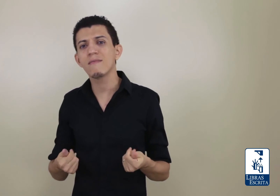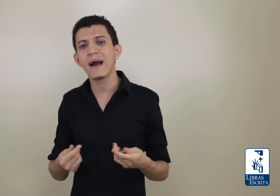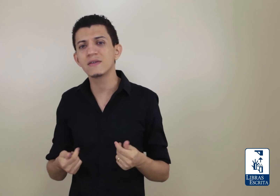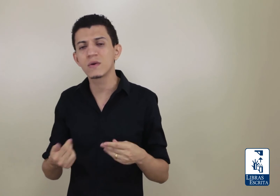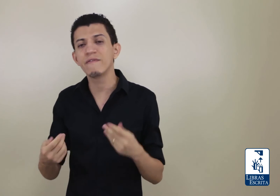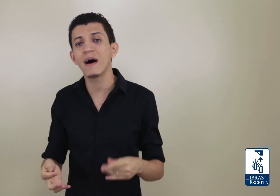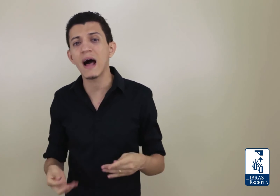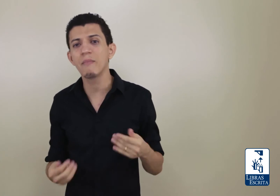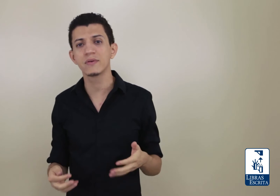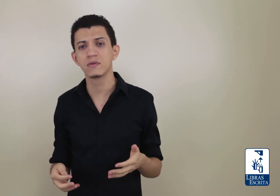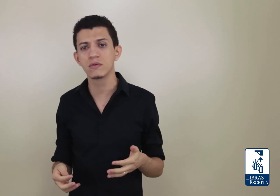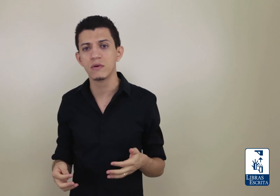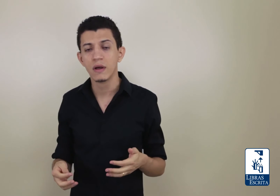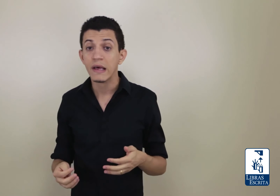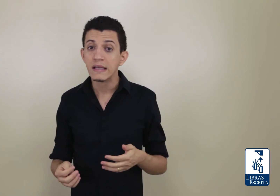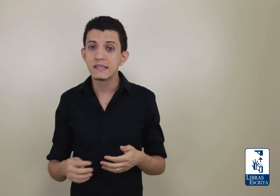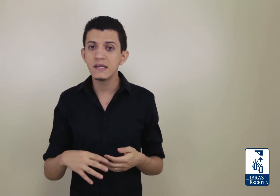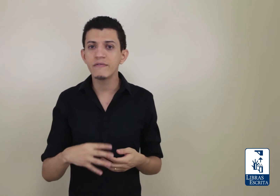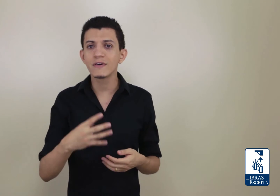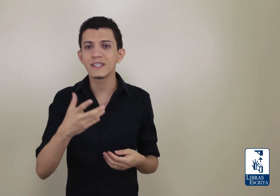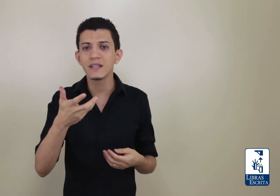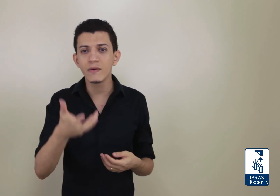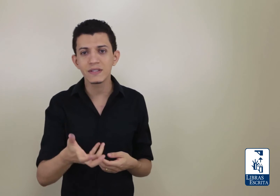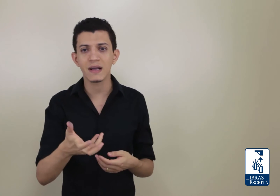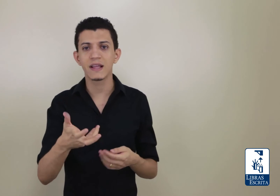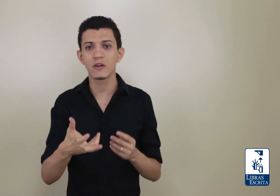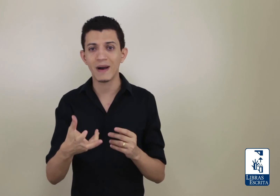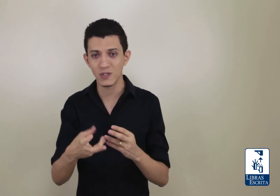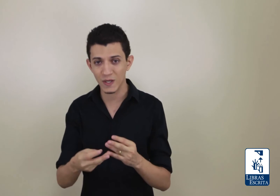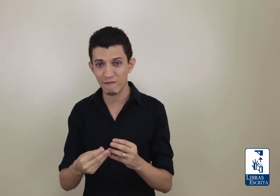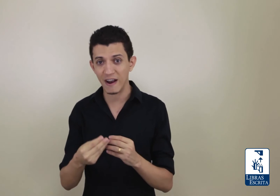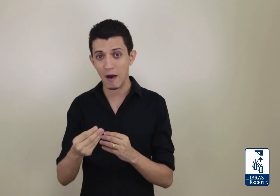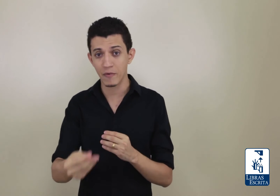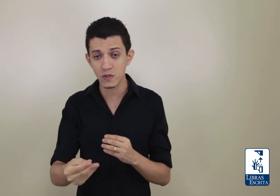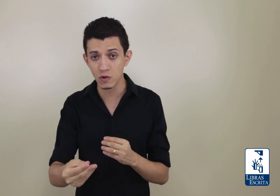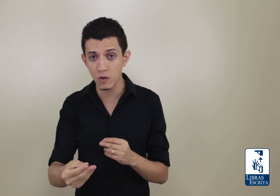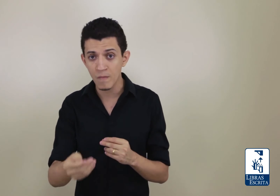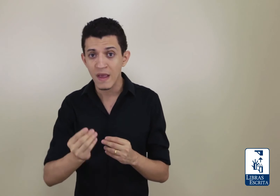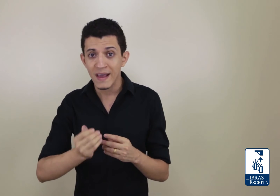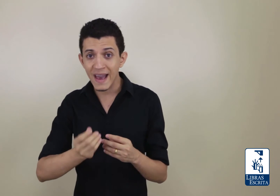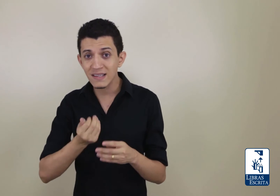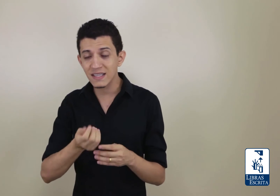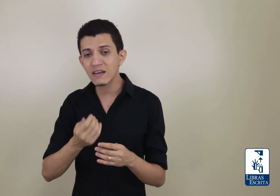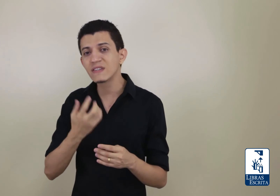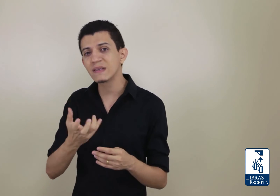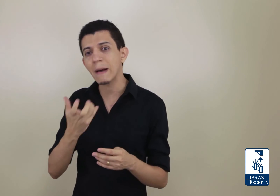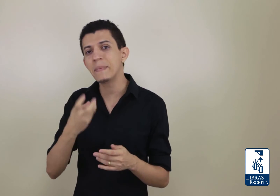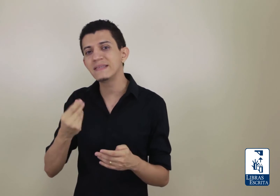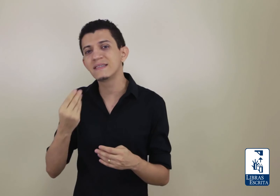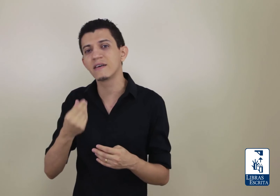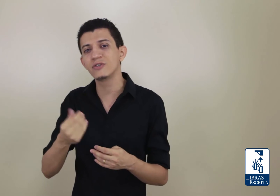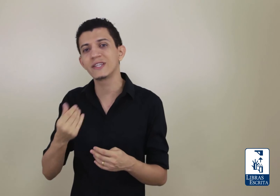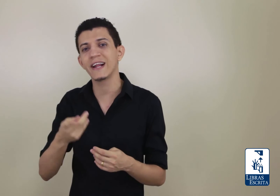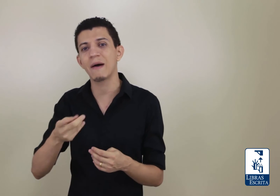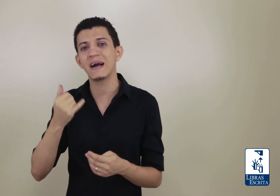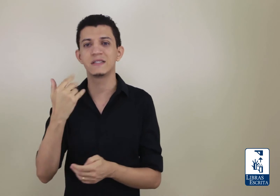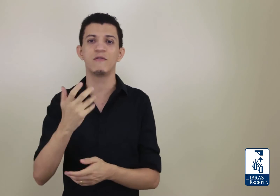mais o que falar para o surdo. Se você não está tendo mais o que falar para o surdo, quer dizer que você está precisando de treinar mais seu